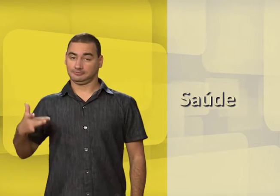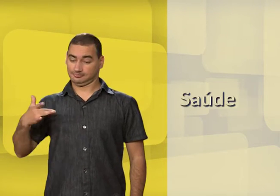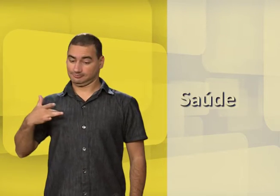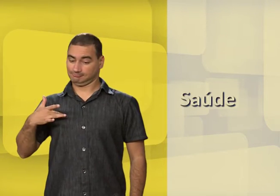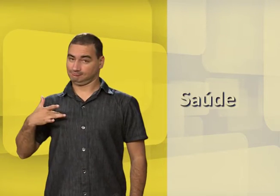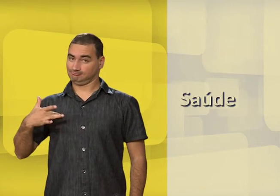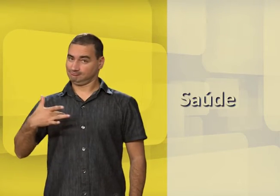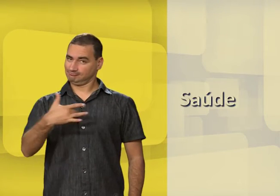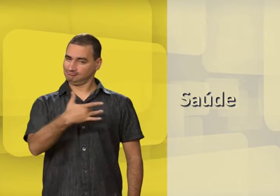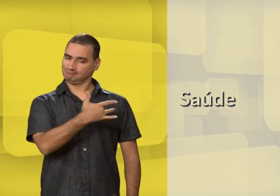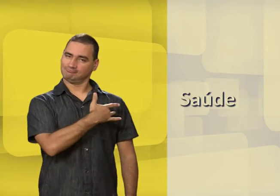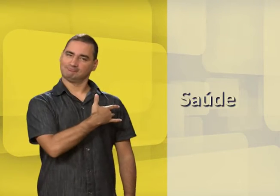Saúde.